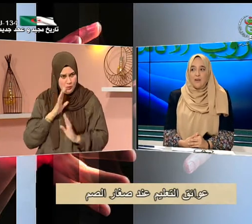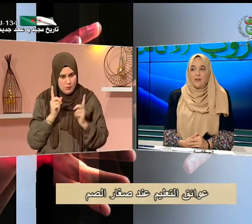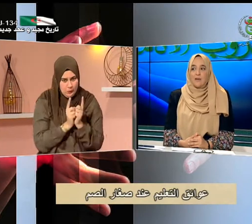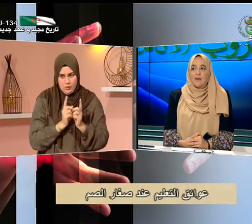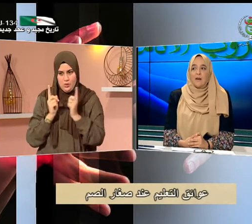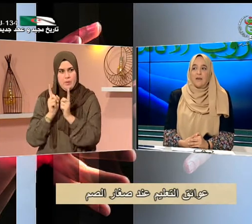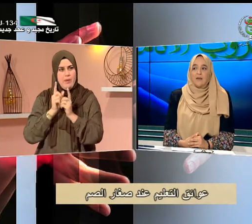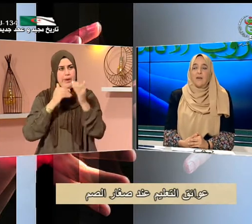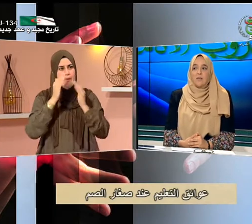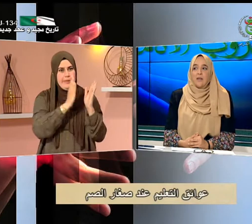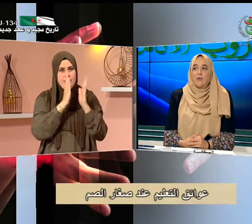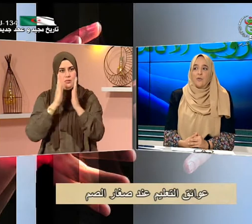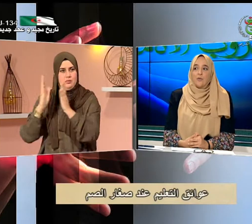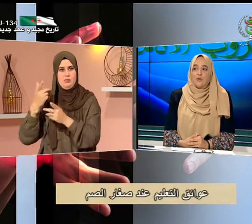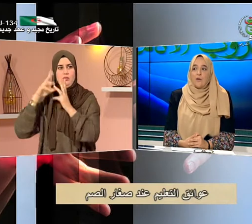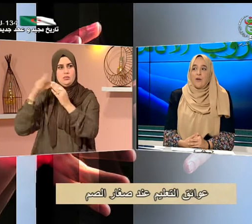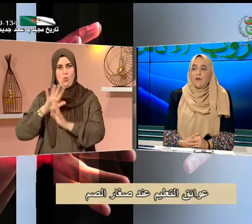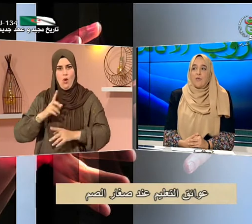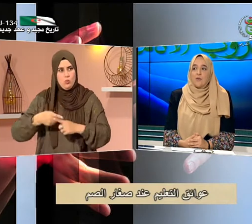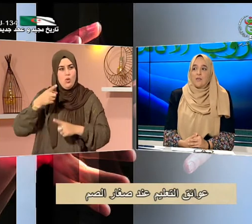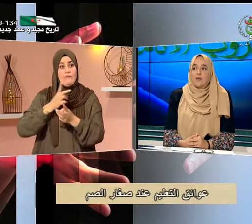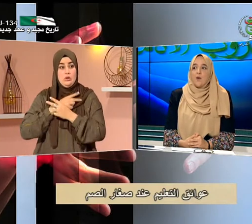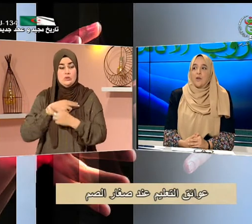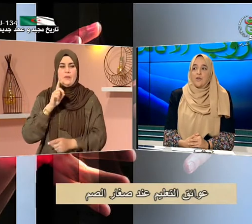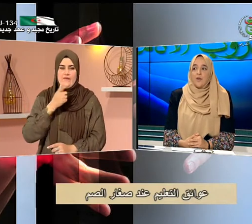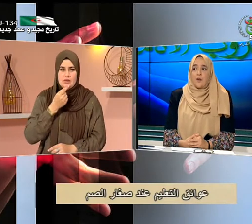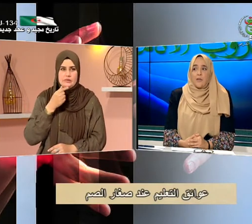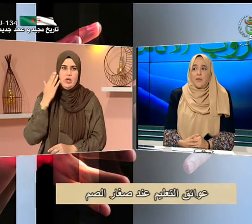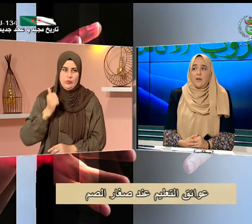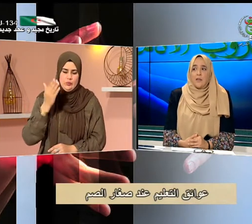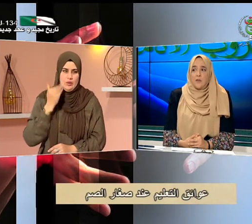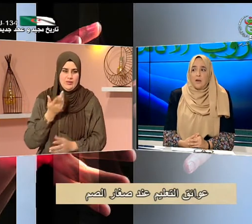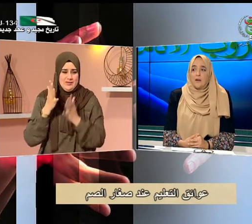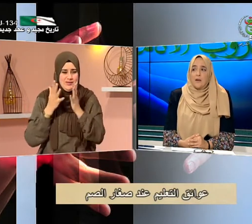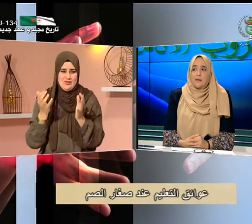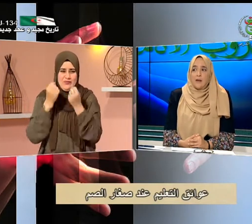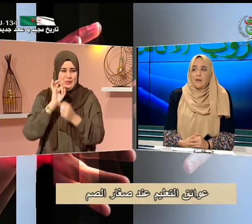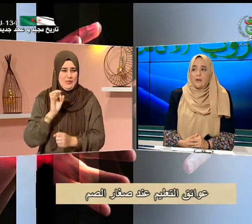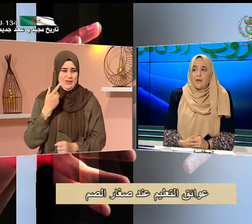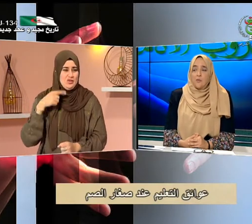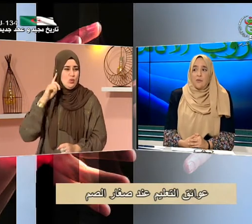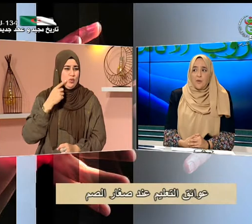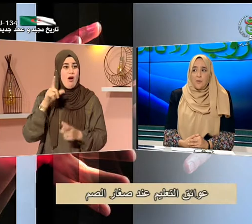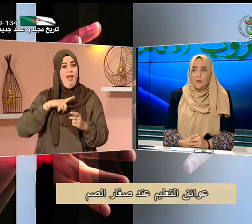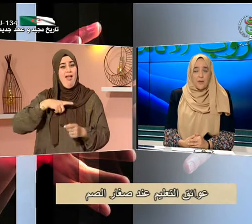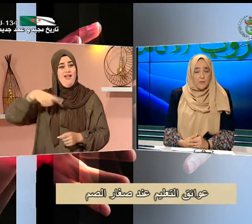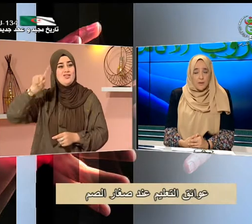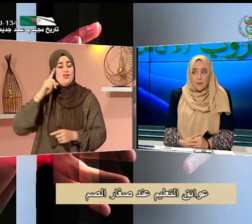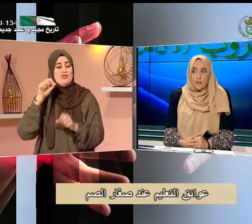أطفال آخرين مثله الصم فهو يحس أنه يعيش فكما الأطفال الصغار يتكلمون فيما بينهم الأطفال الذين